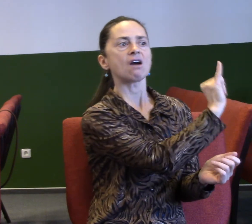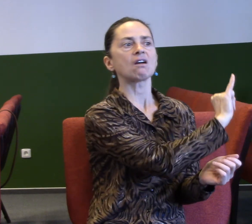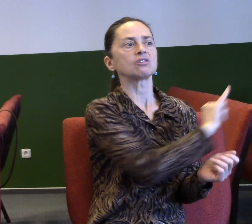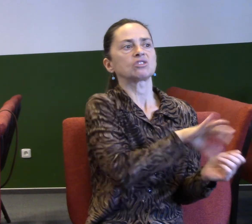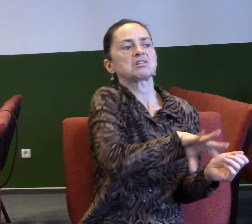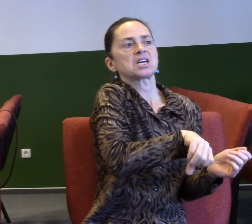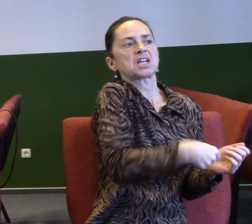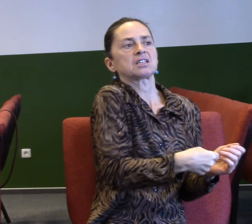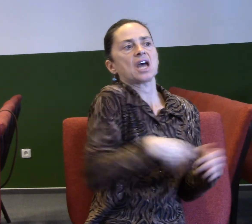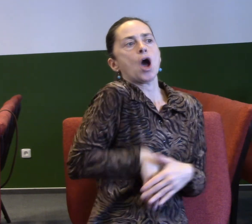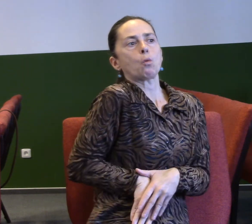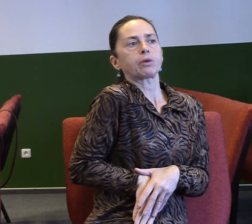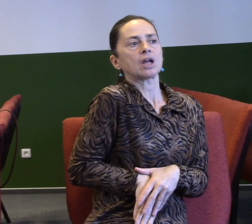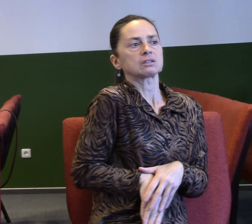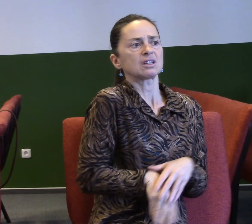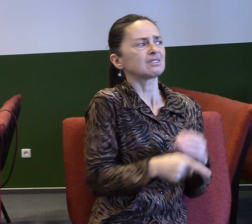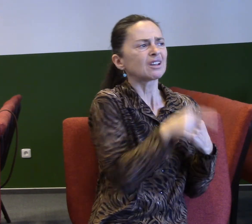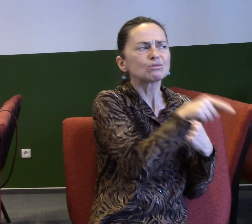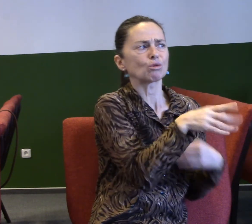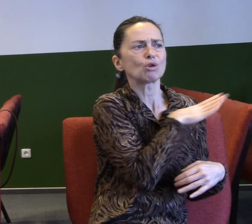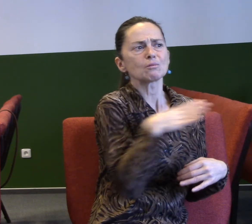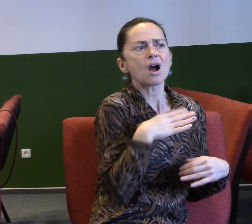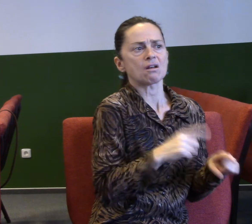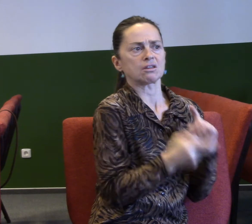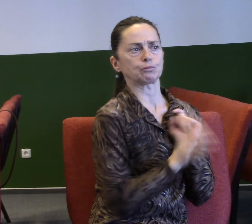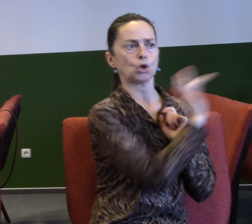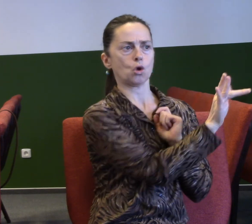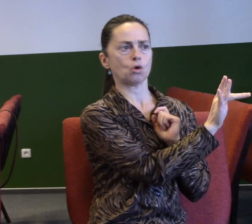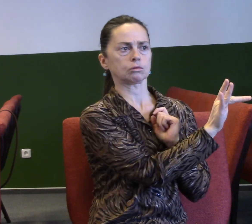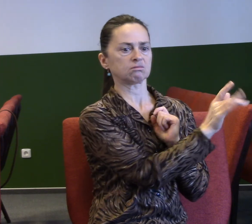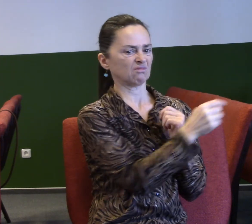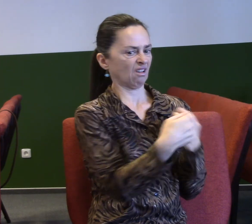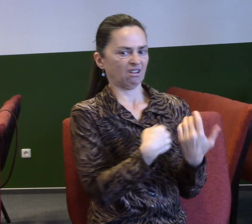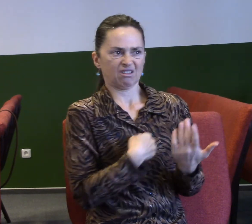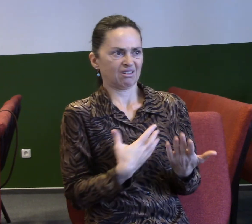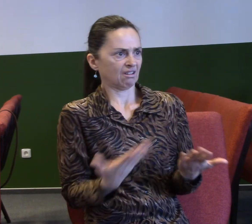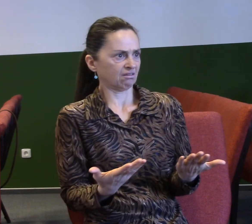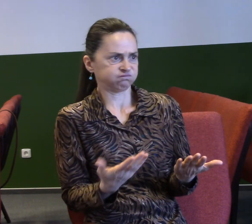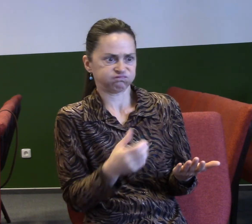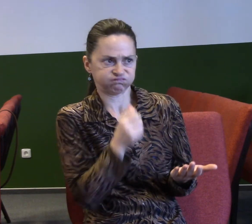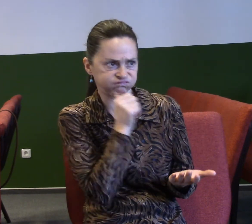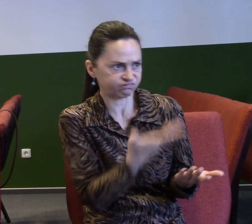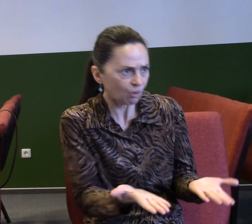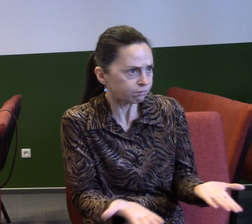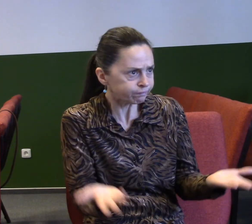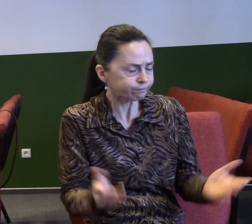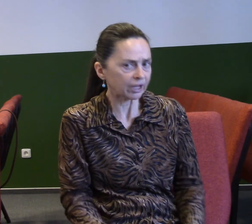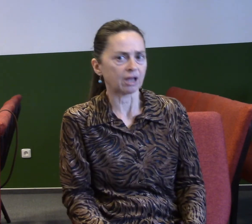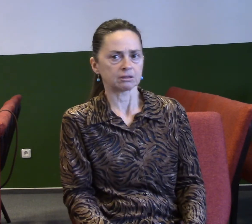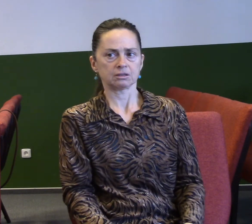nebo že jsme zraněni z nějakého prostředí, v kterém jsme se třeba v práci pohybovali a uvěřili jsme tomu, že